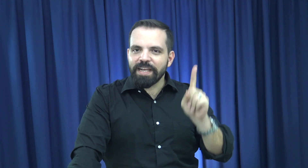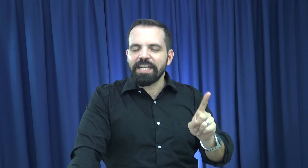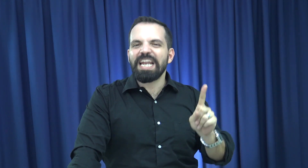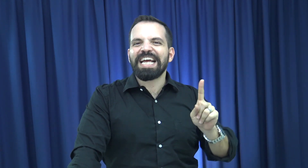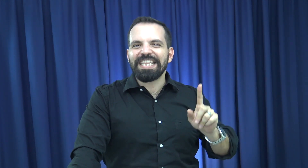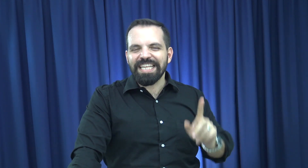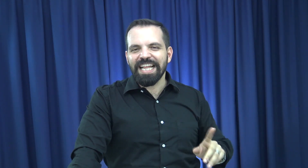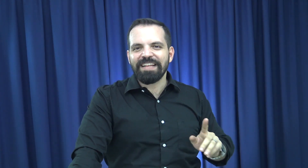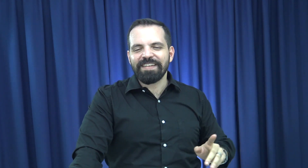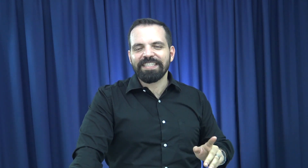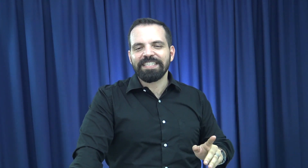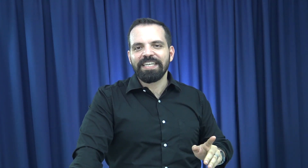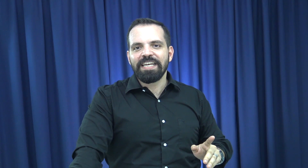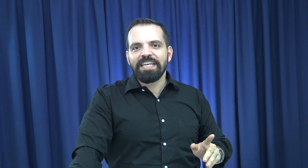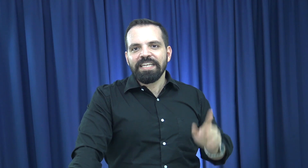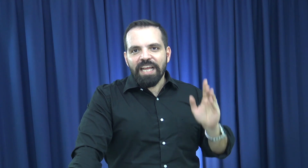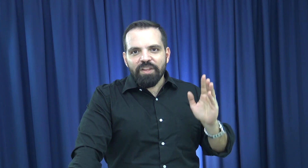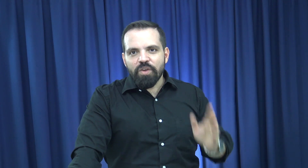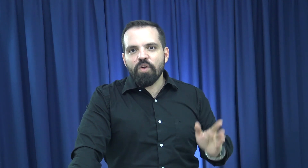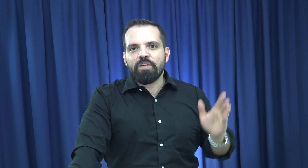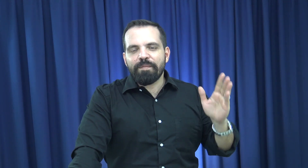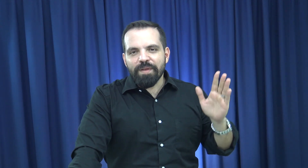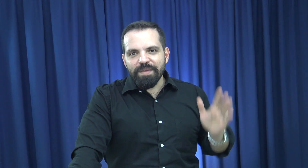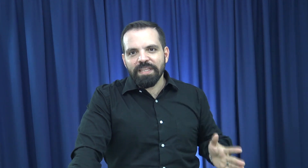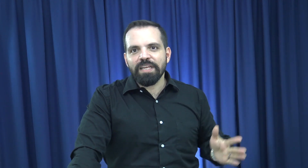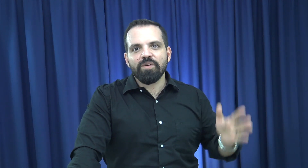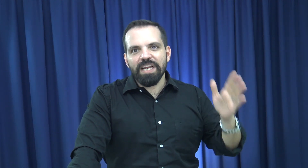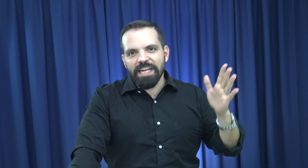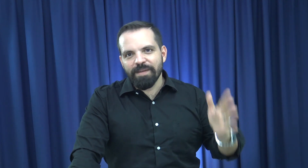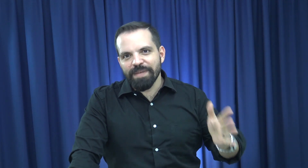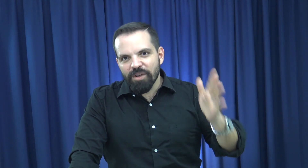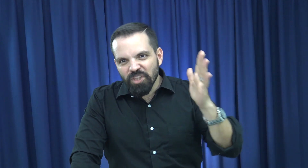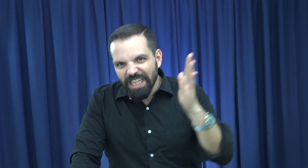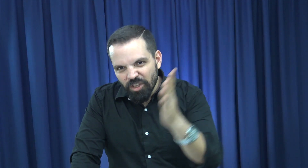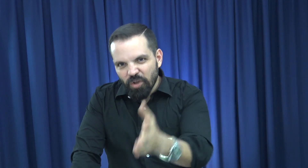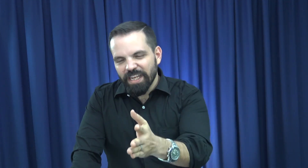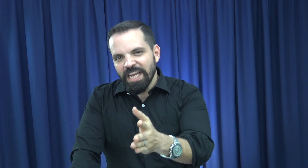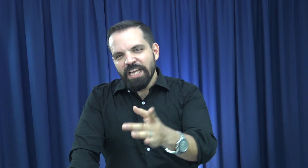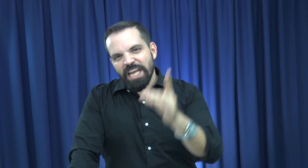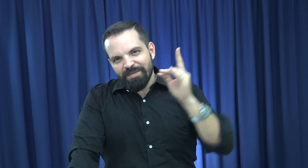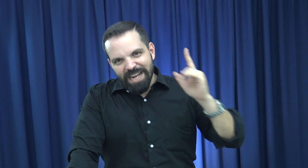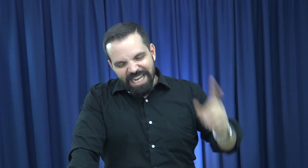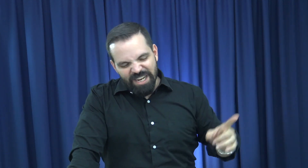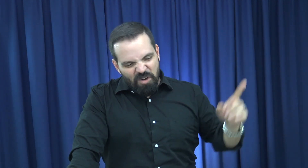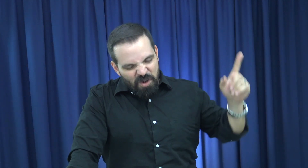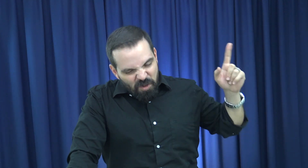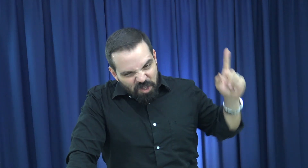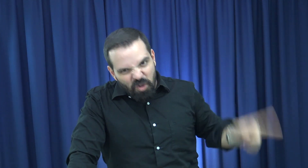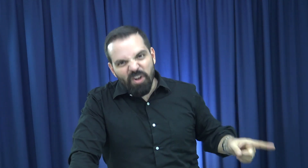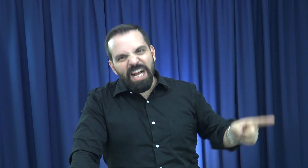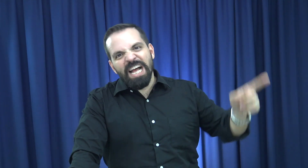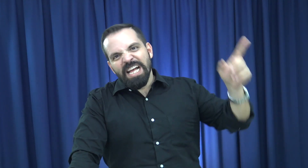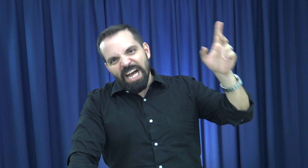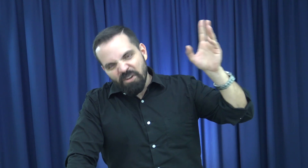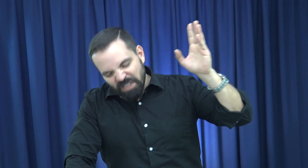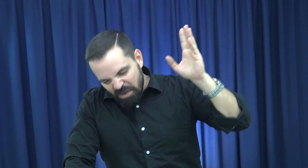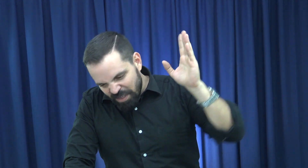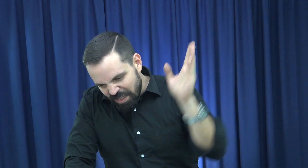imaginas la cantidad de veces que Dios no ha permitido que el enemigo te toque. El maligno no toca a los hijos de